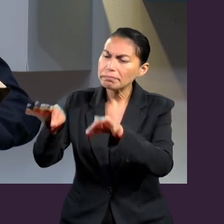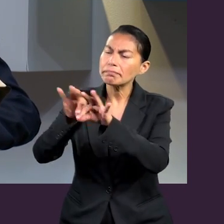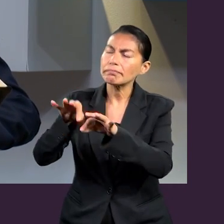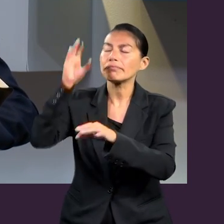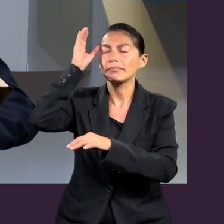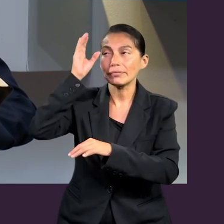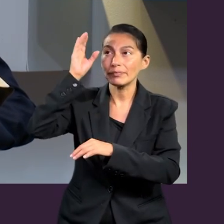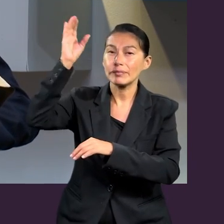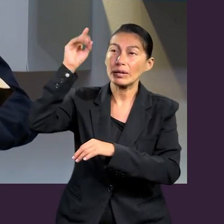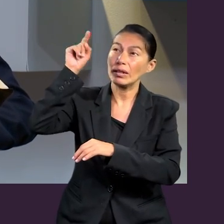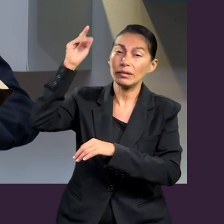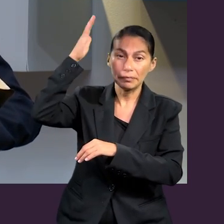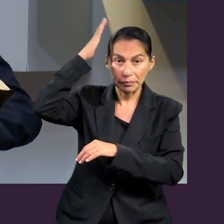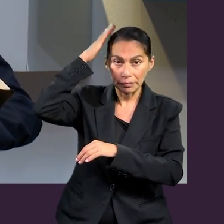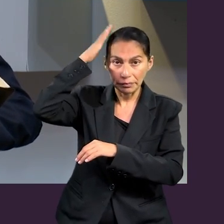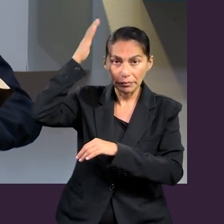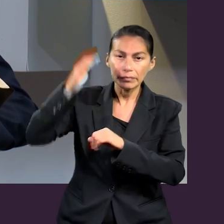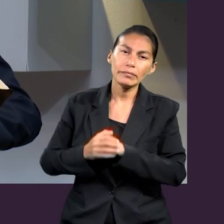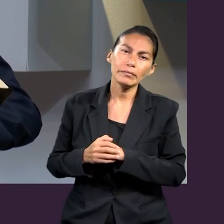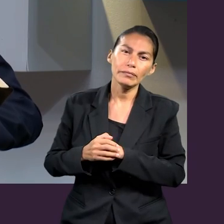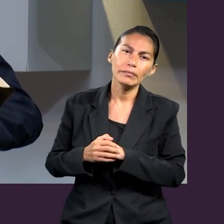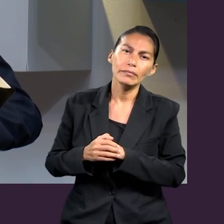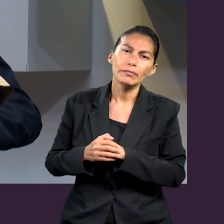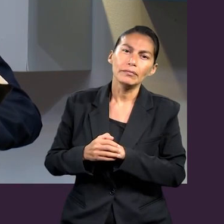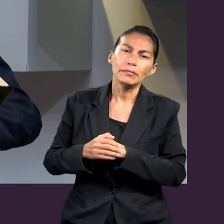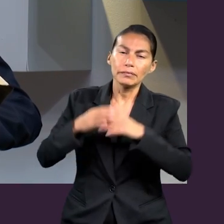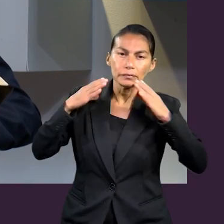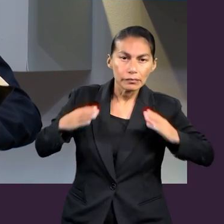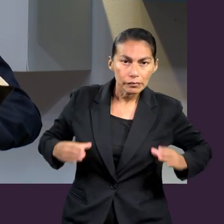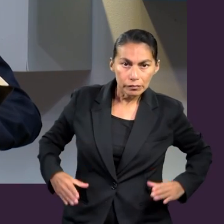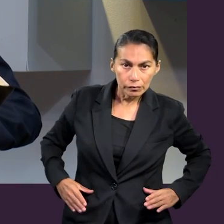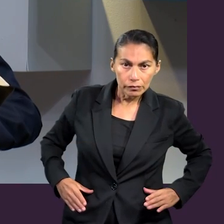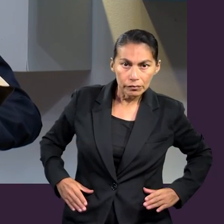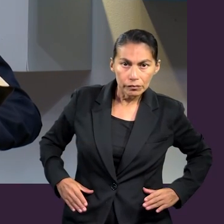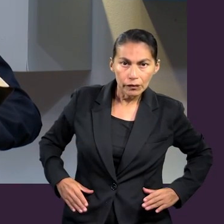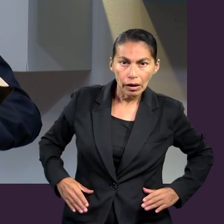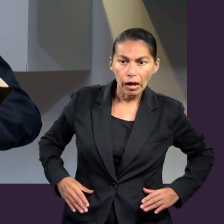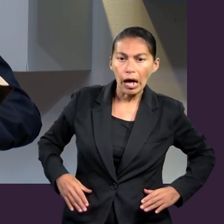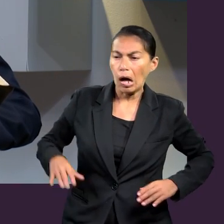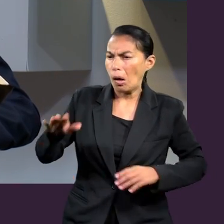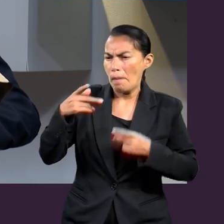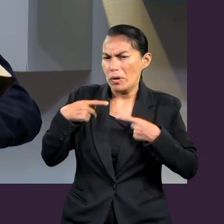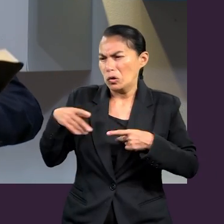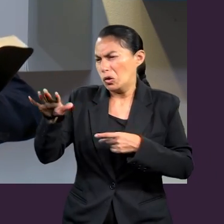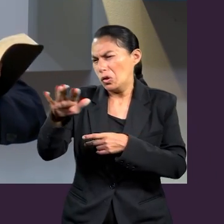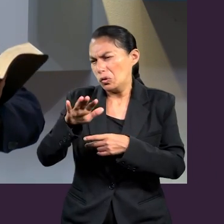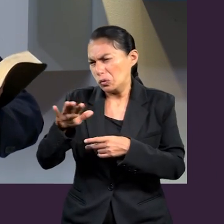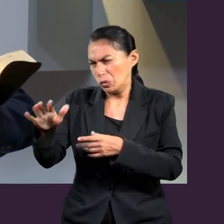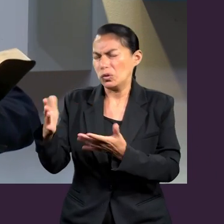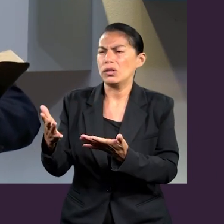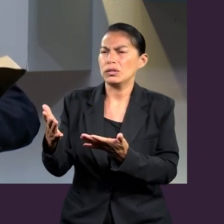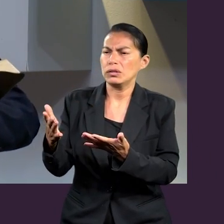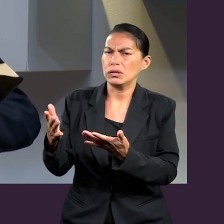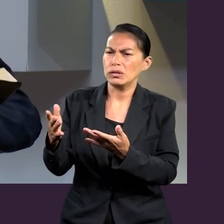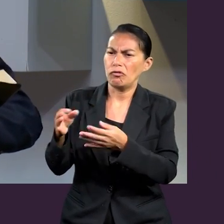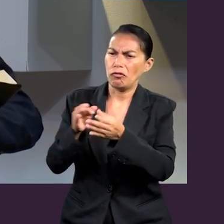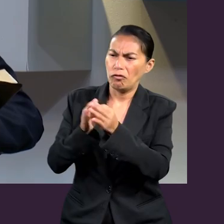No, no, no. El importante aquí es Cristo. Él es la cabeza de la iglesia. Y el cuerpo se debe justamente a